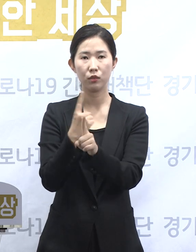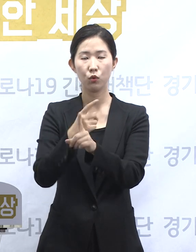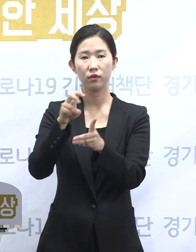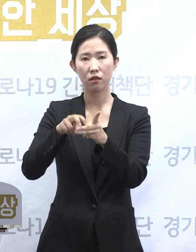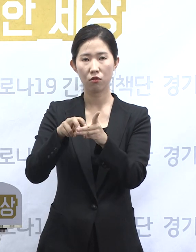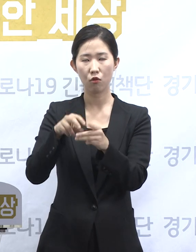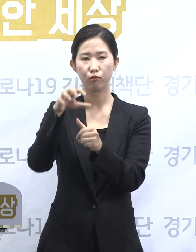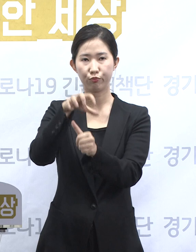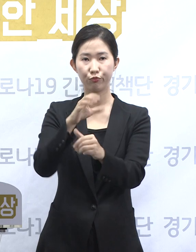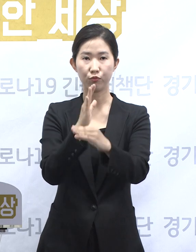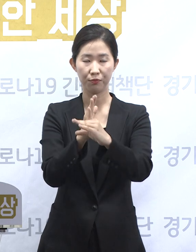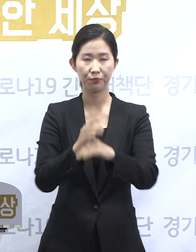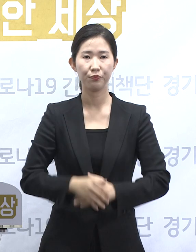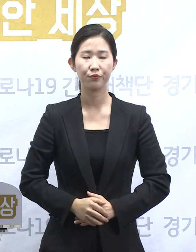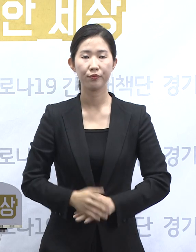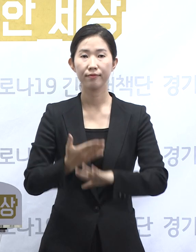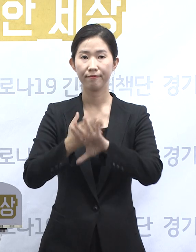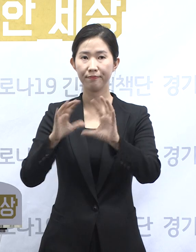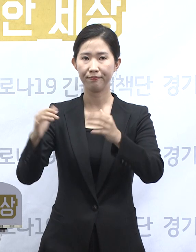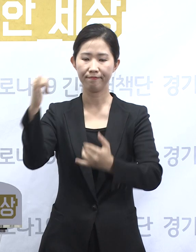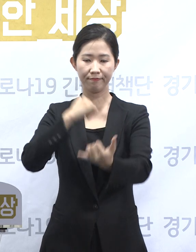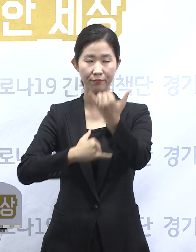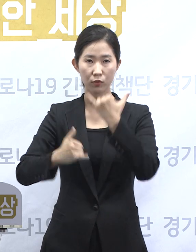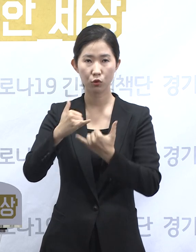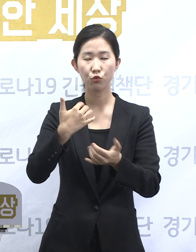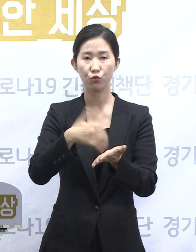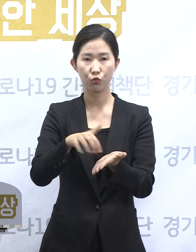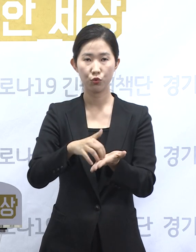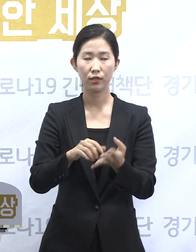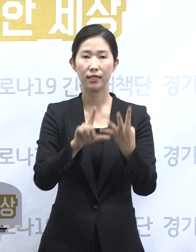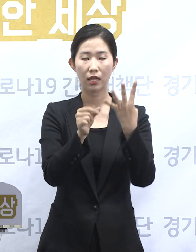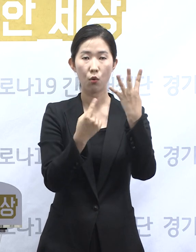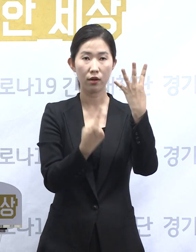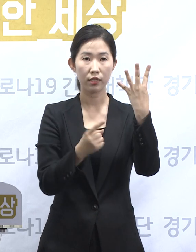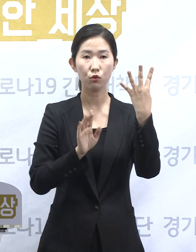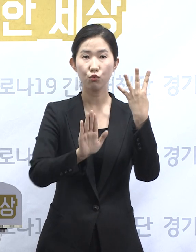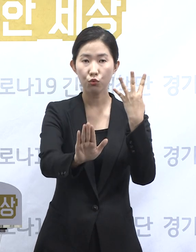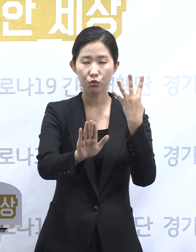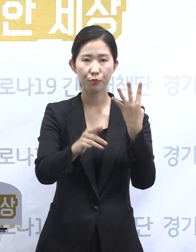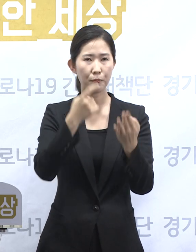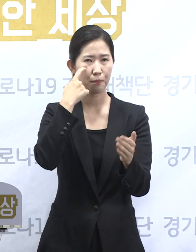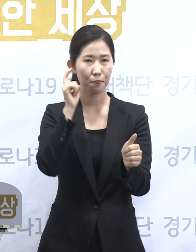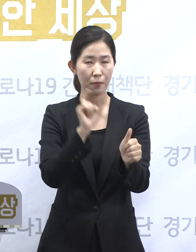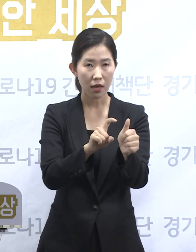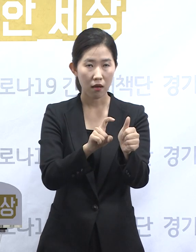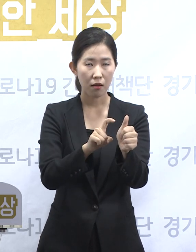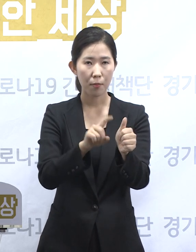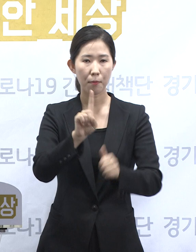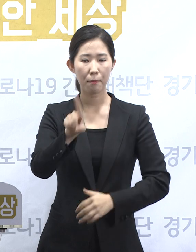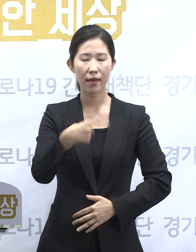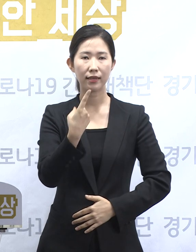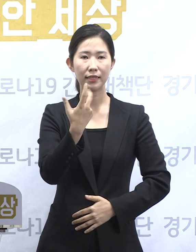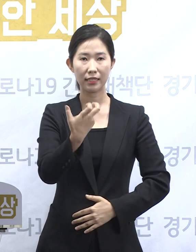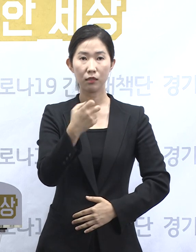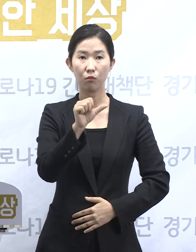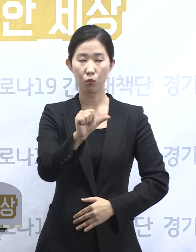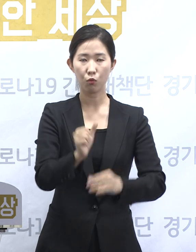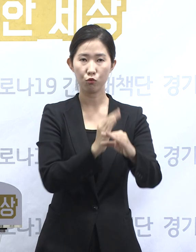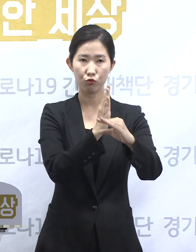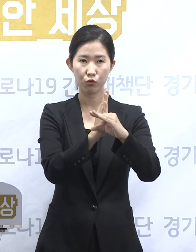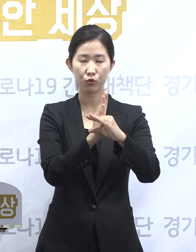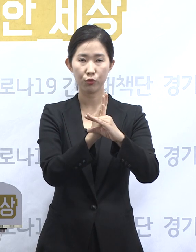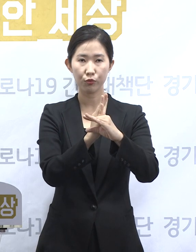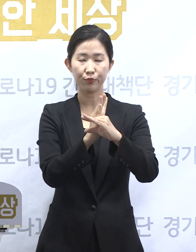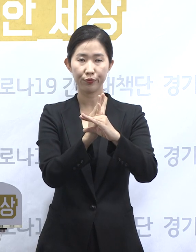해외 입국자 확진 현황을 말씀드리겠습니다. 4월 1일 이후 발생한 도내 확진자 175명 중 38